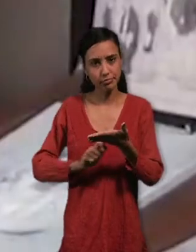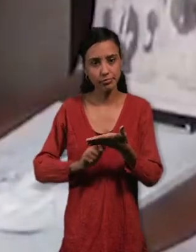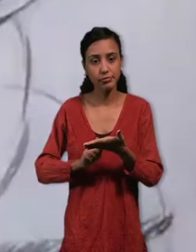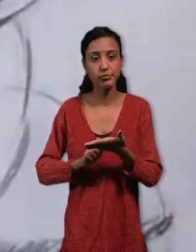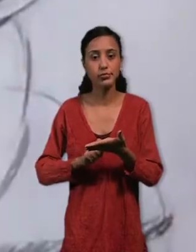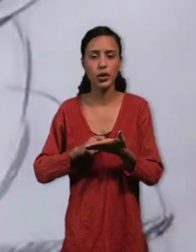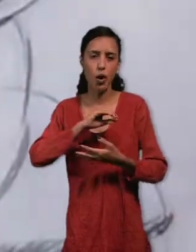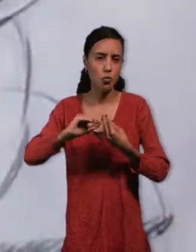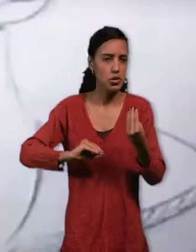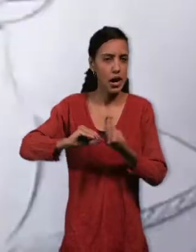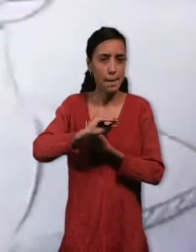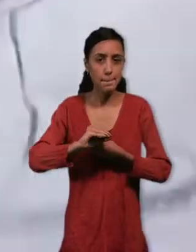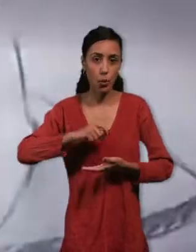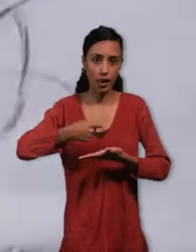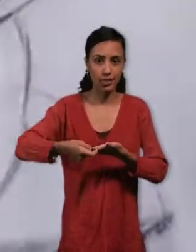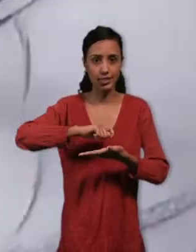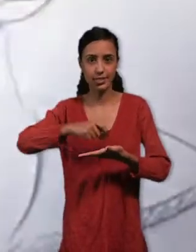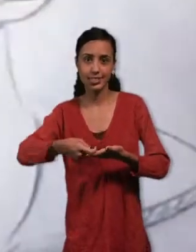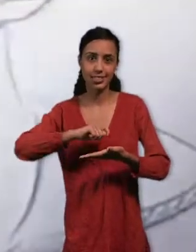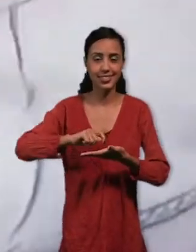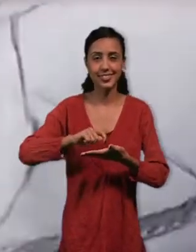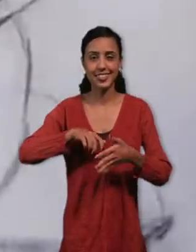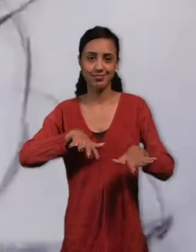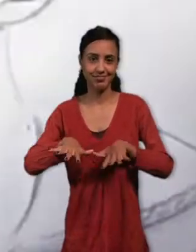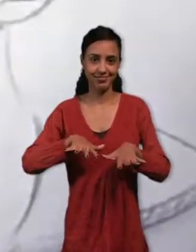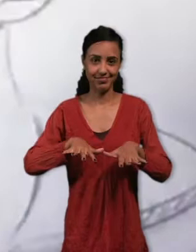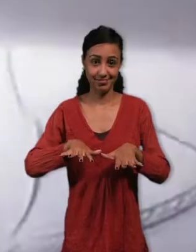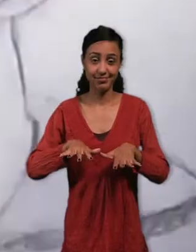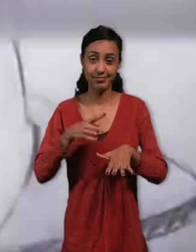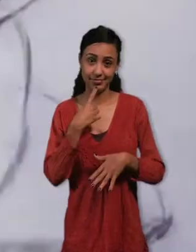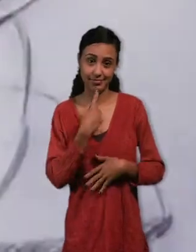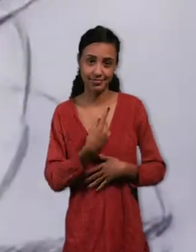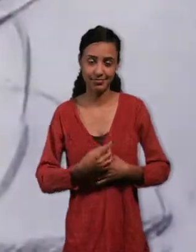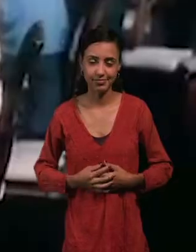secuencia de cambios entre un dibujo y el siguiente, para lograr el movimiento deseado.